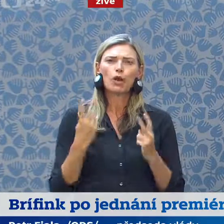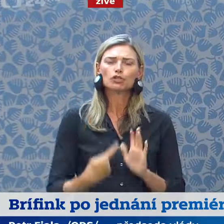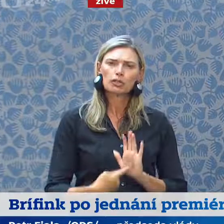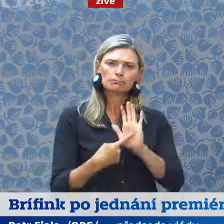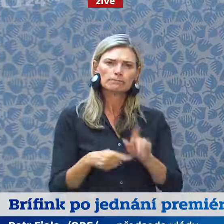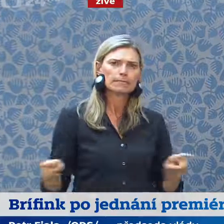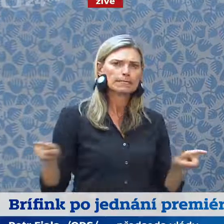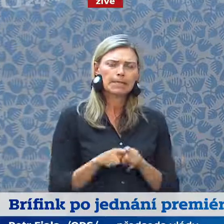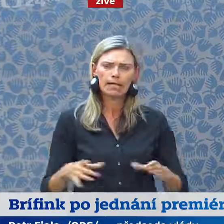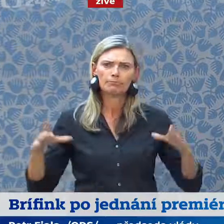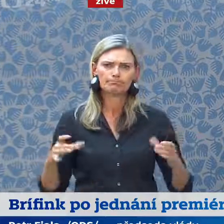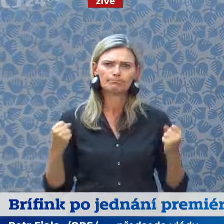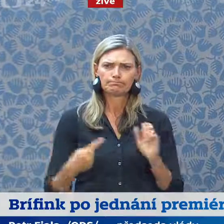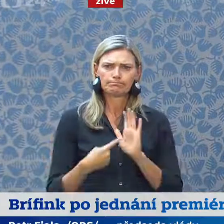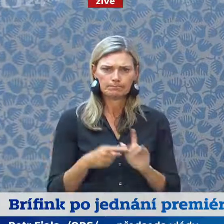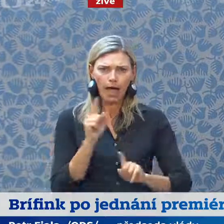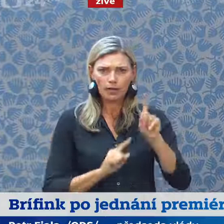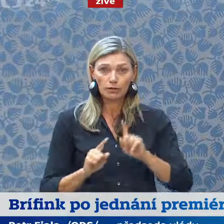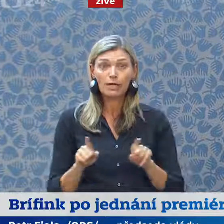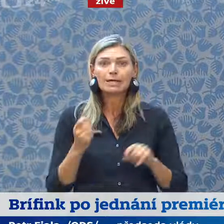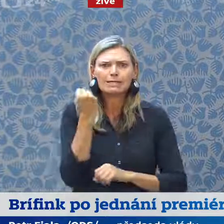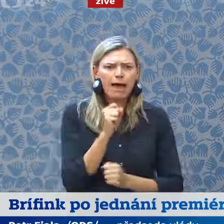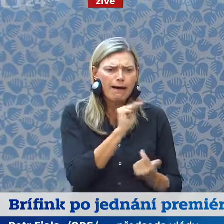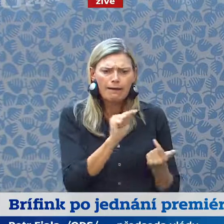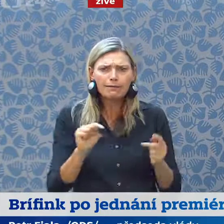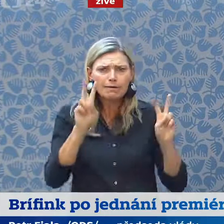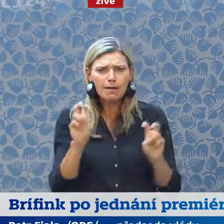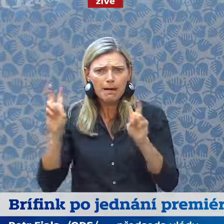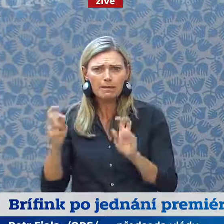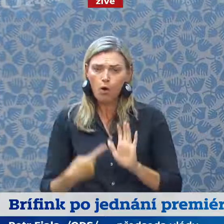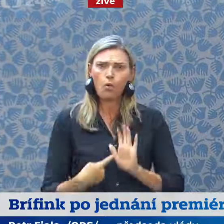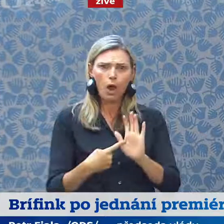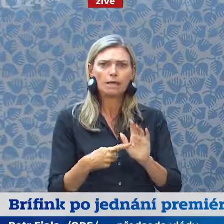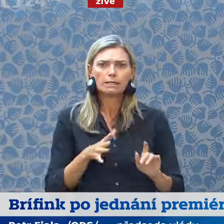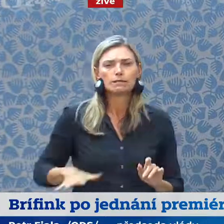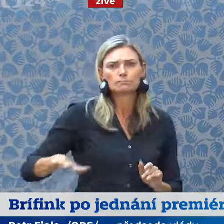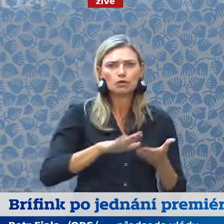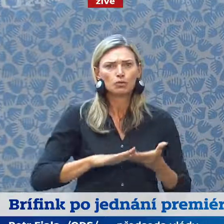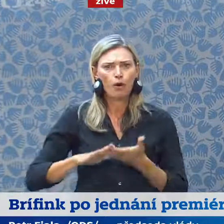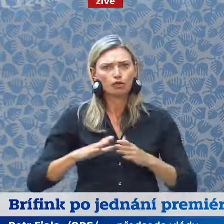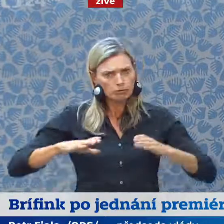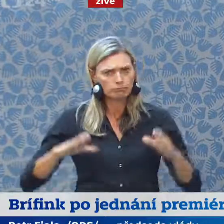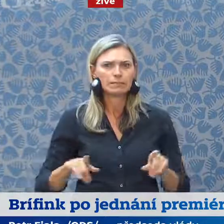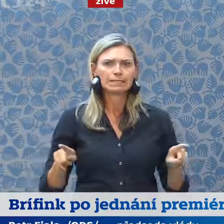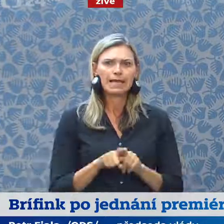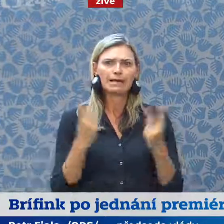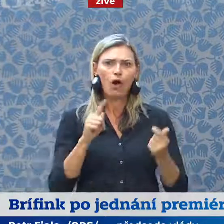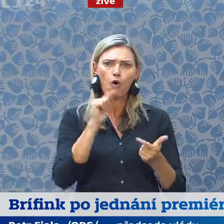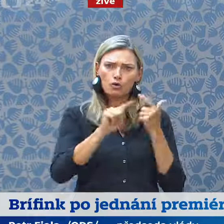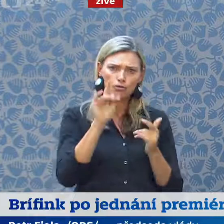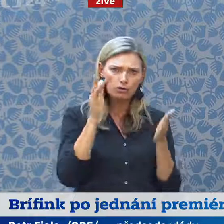abychom v těch klíčových věcech dokázali dávat najevo to, že máme stejné hodnoty,